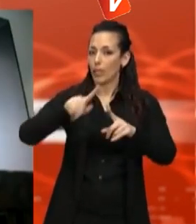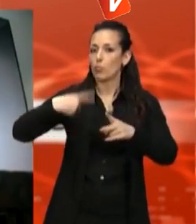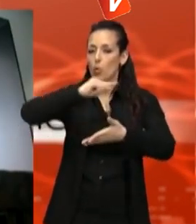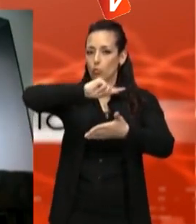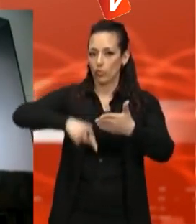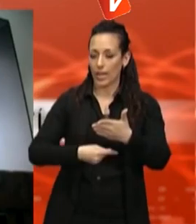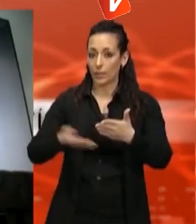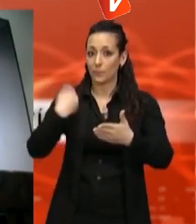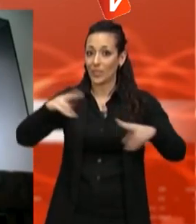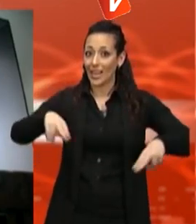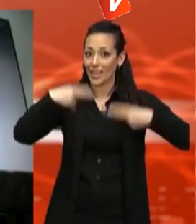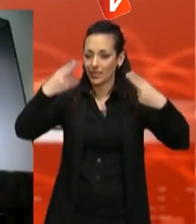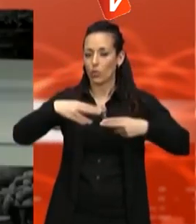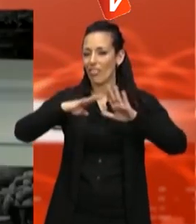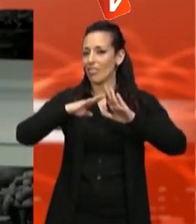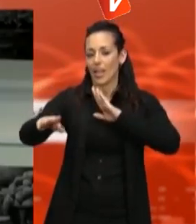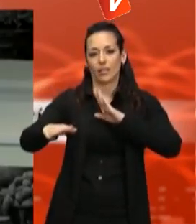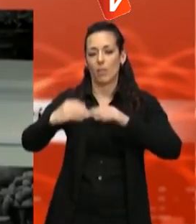feina directa a cinc persones.